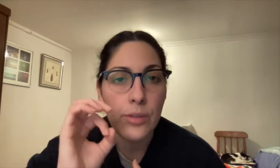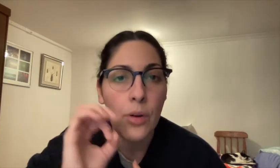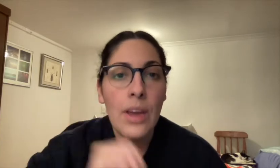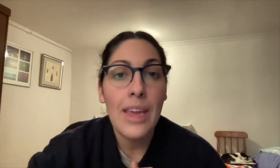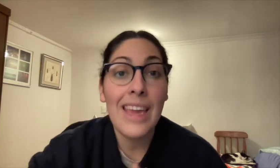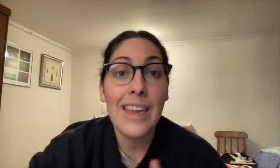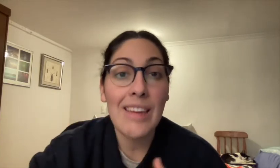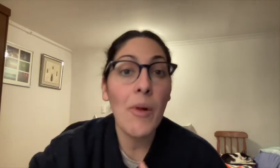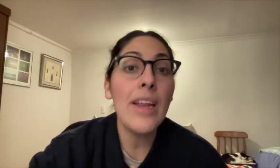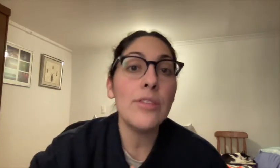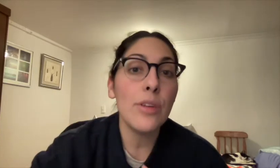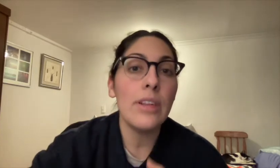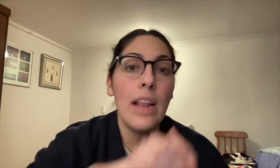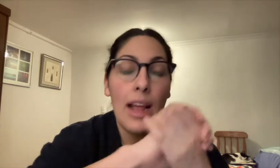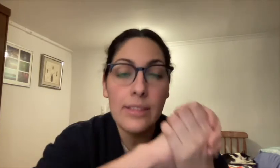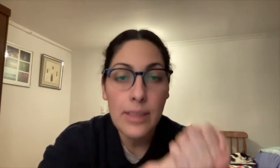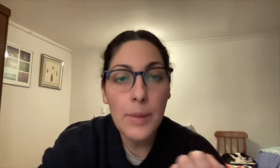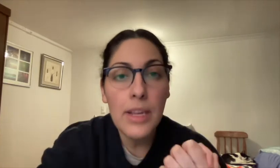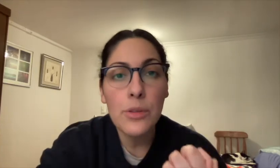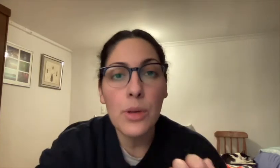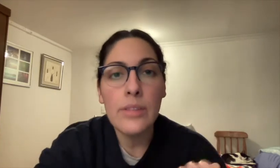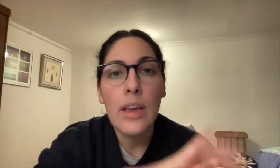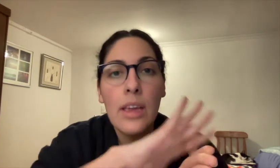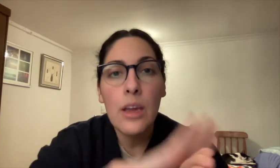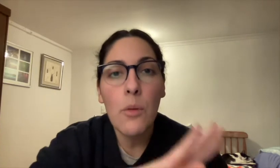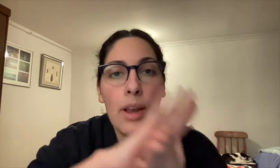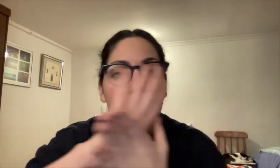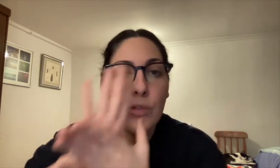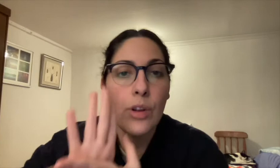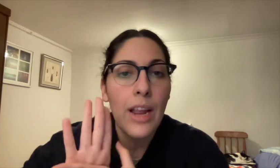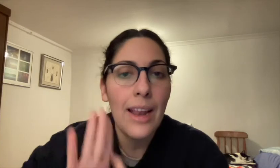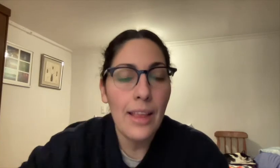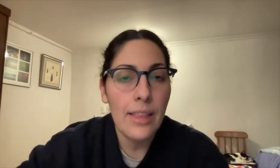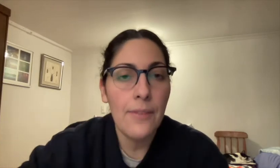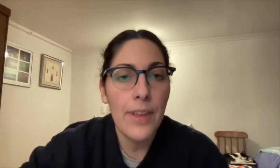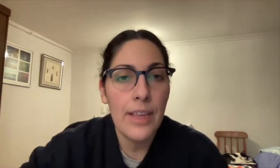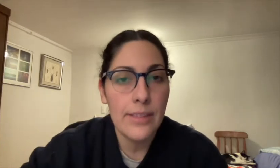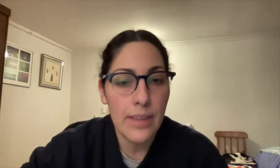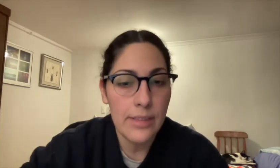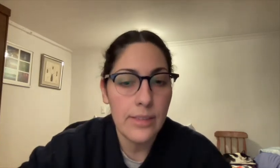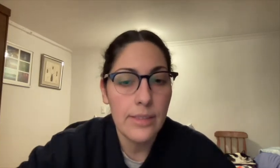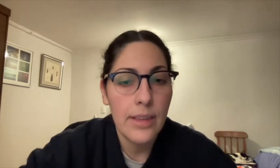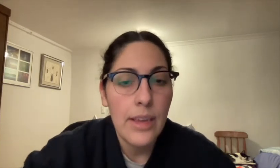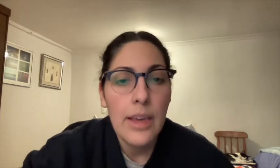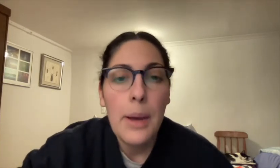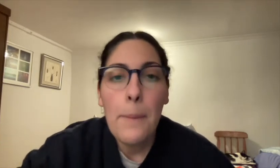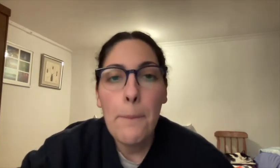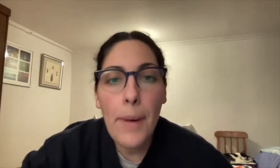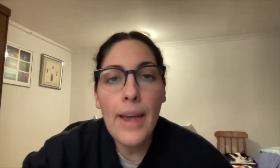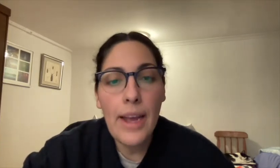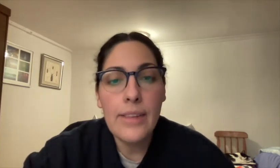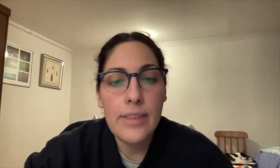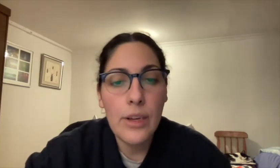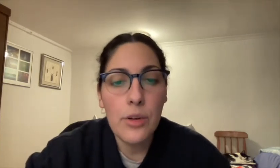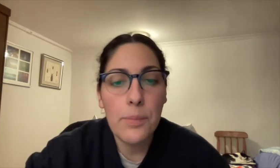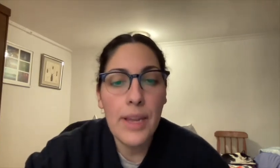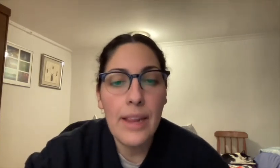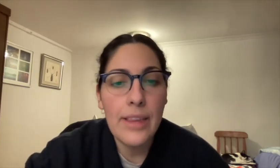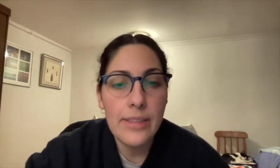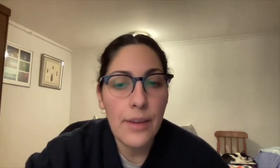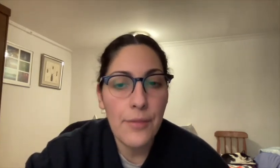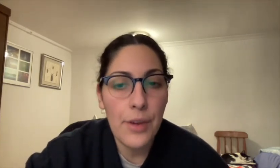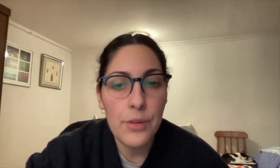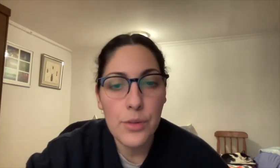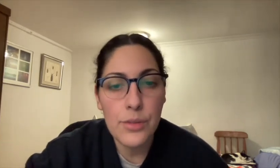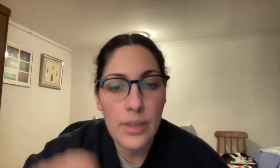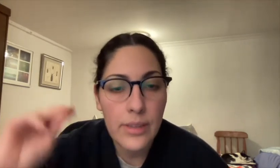preciso en cuáles son las similitudes y cuáles son las diferencias. Para chicos, para